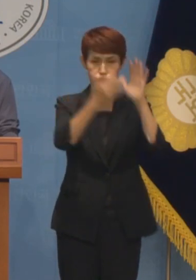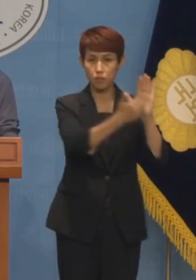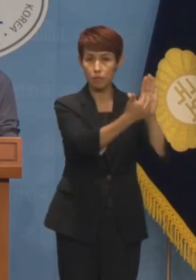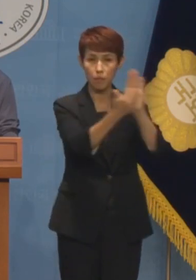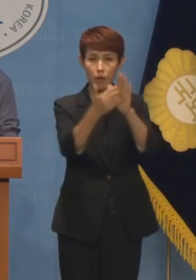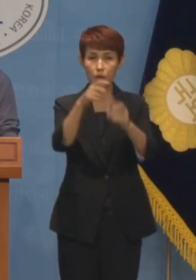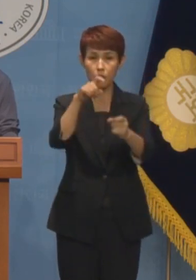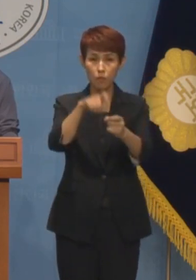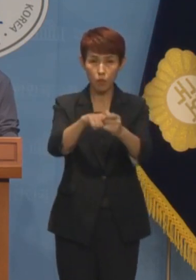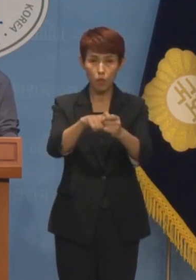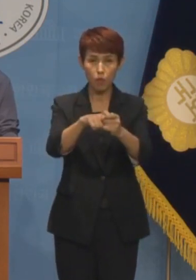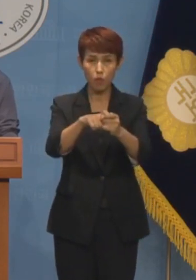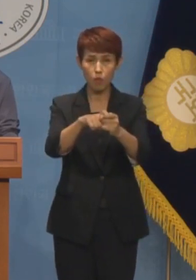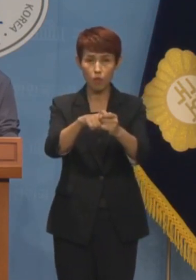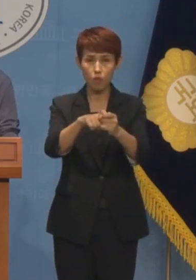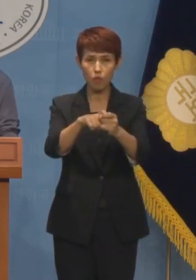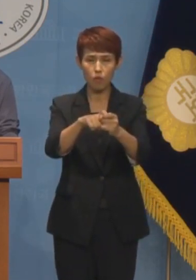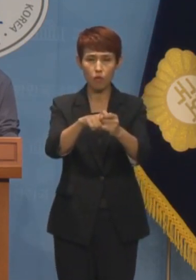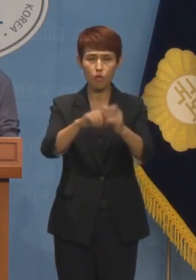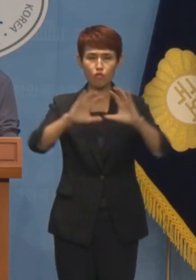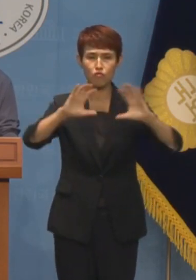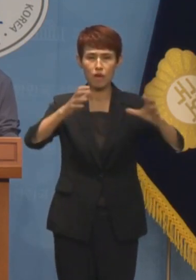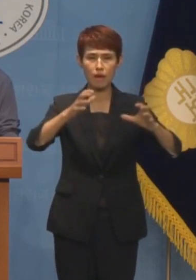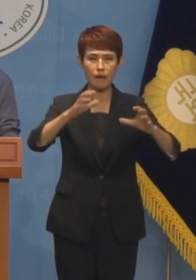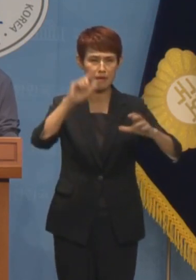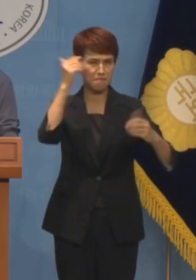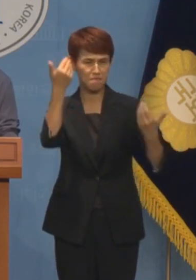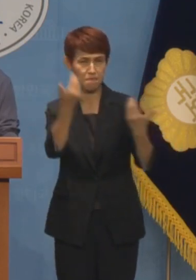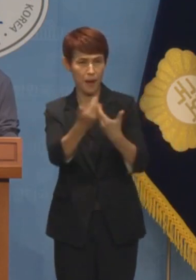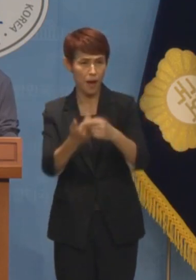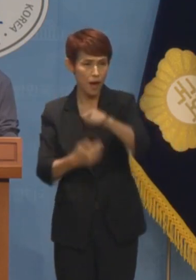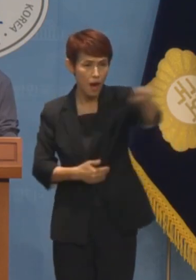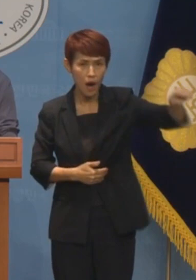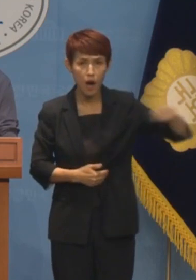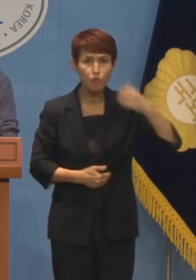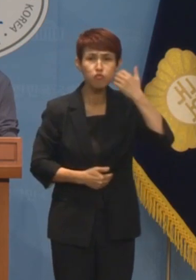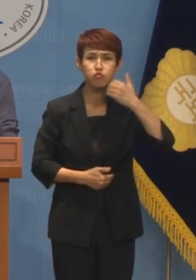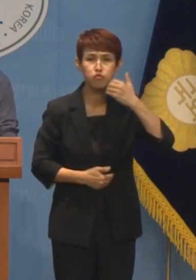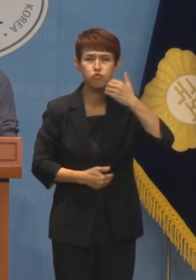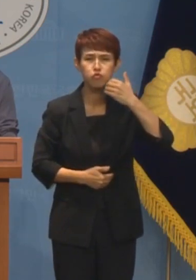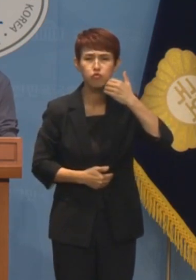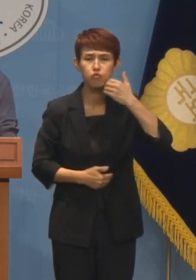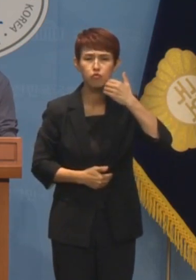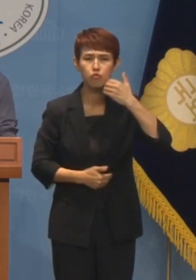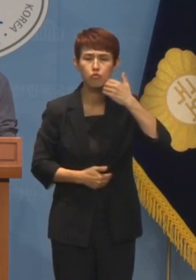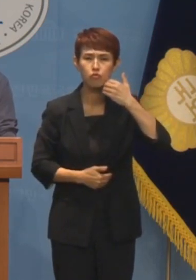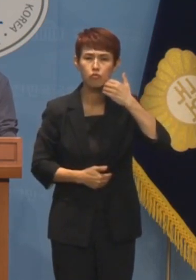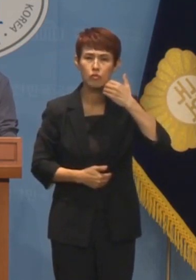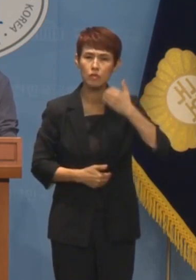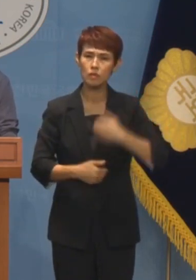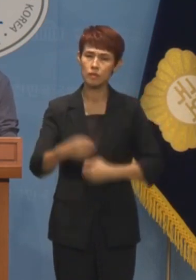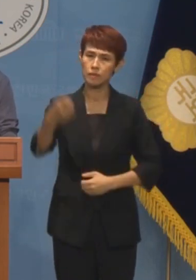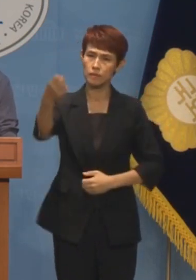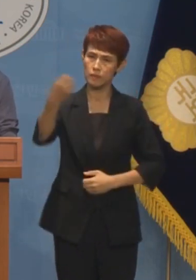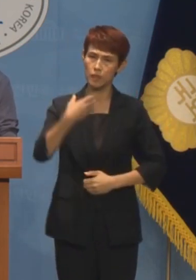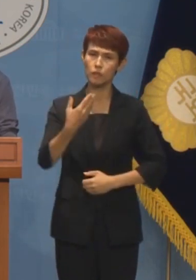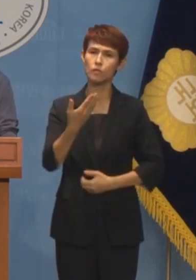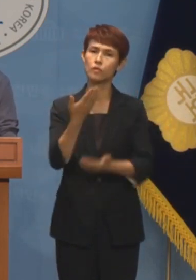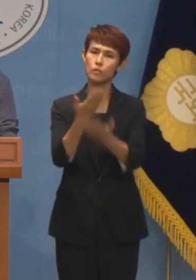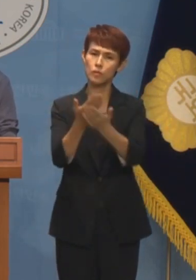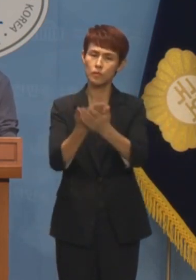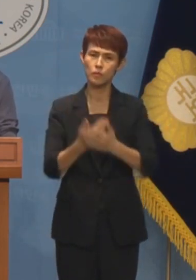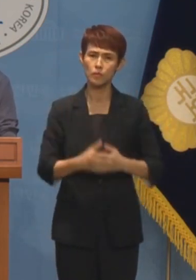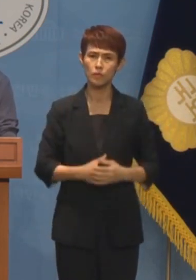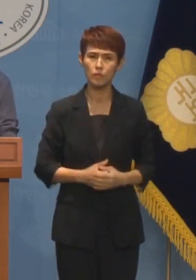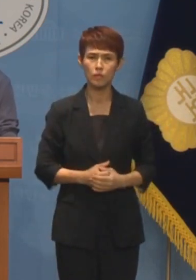위해서라도 그 무시무시한 반국가 세력이 구체적으로 어디를 가리키는 건지도 구체적 해명이 뒤따라야